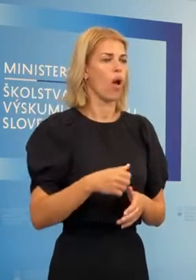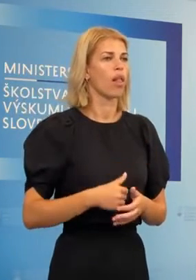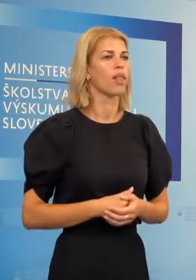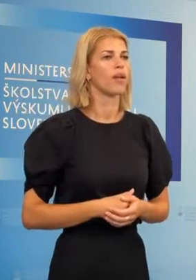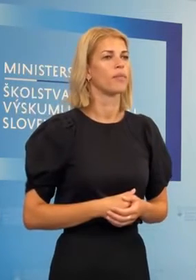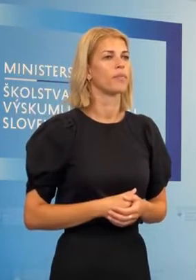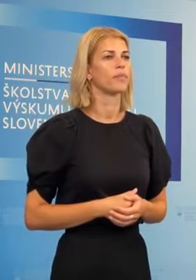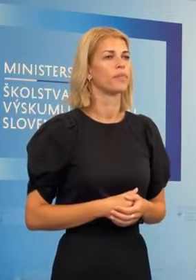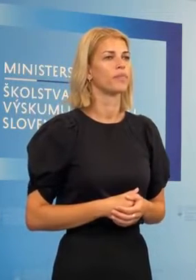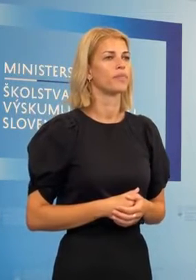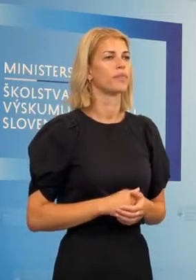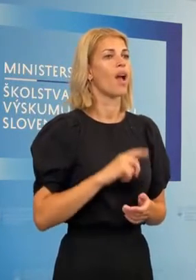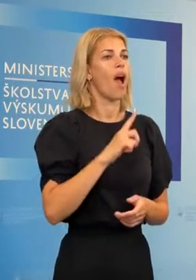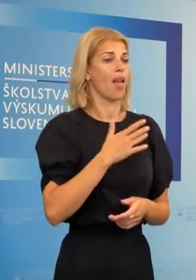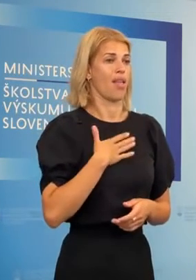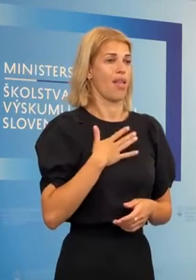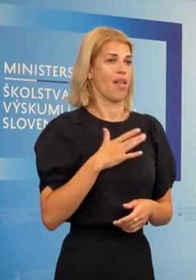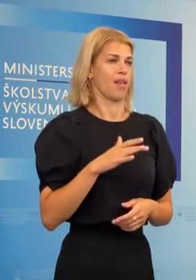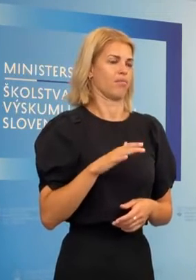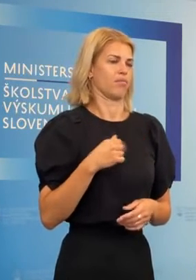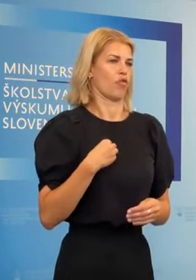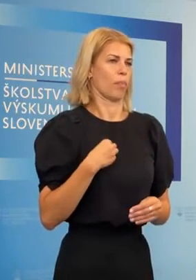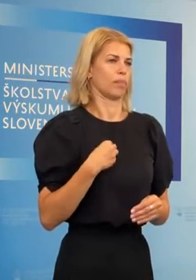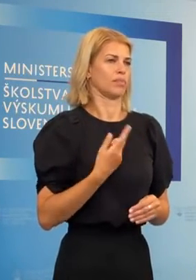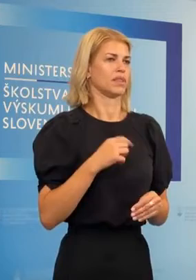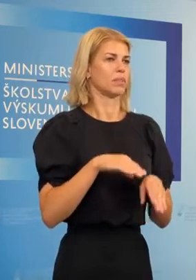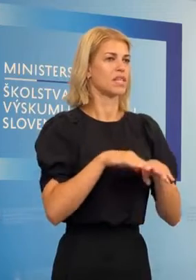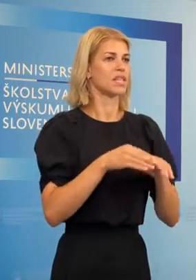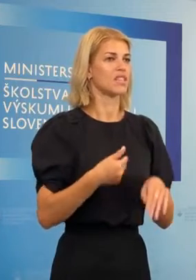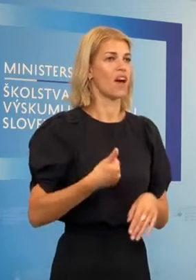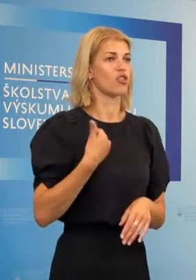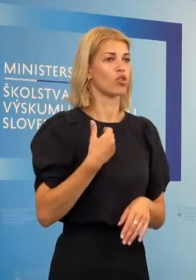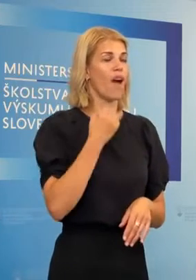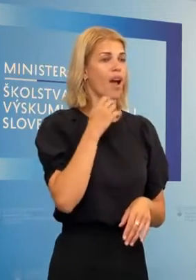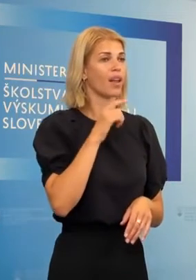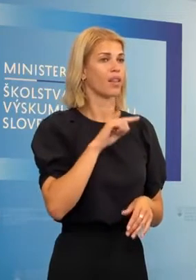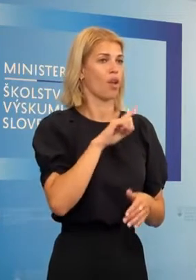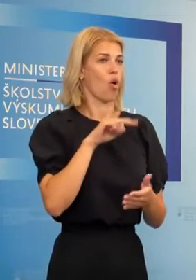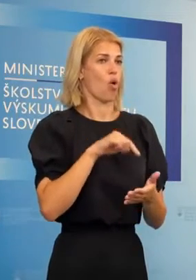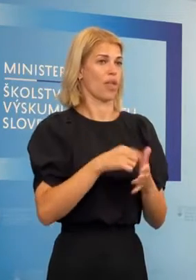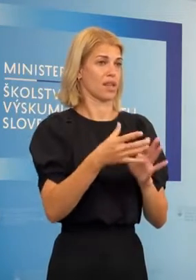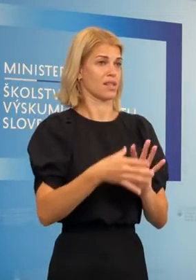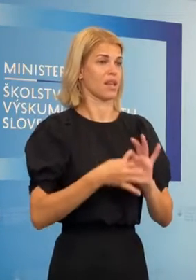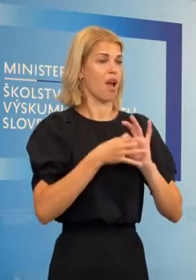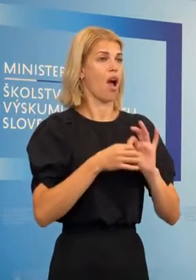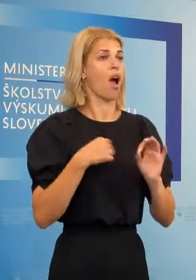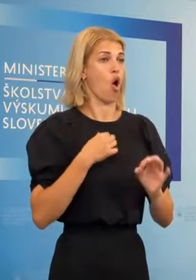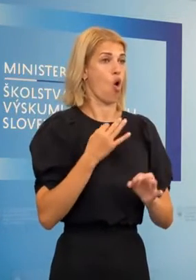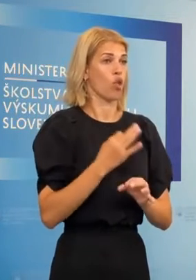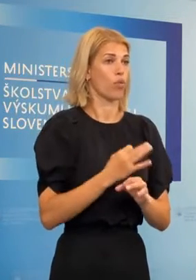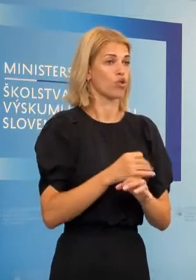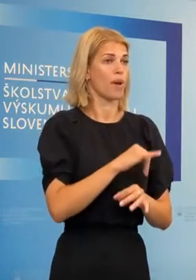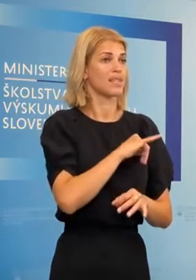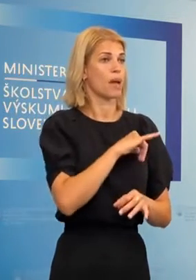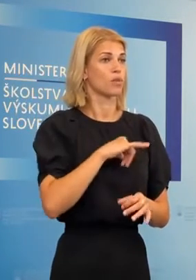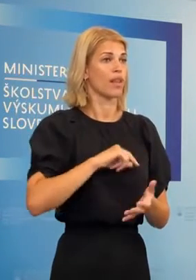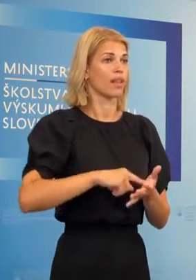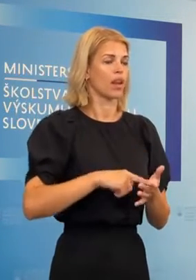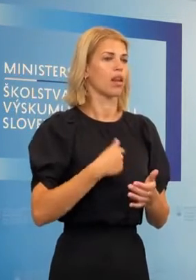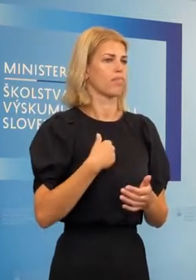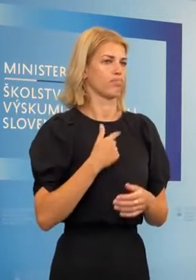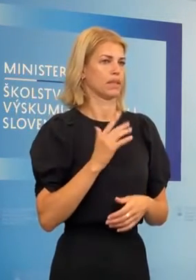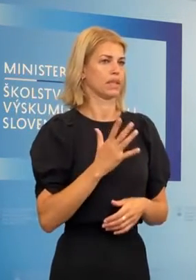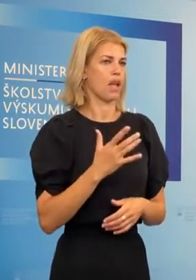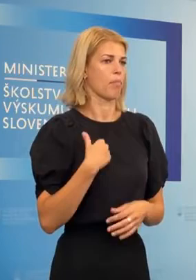Ale z našej pozície z ministerstva školstva, ak tá otázka je smrovaná k tomu, že či odporúčame samostatné triedy, tak nie,